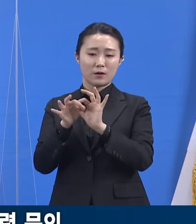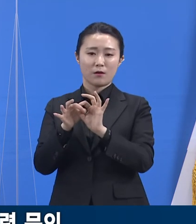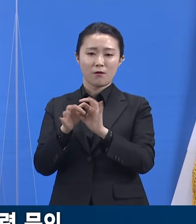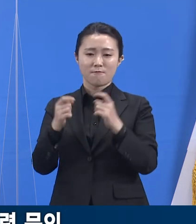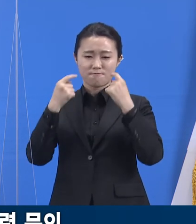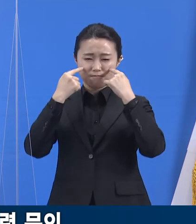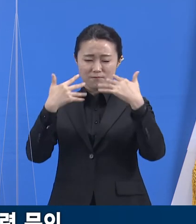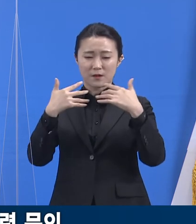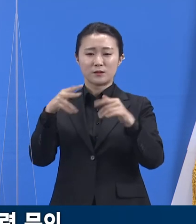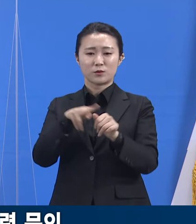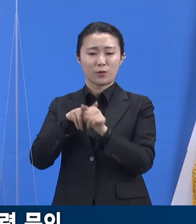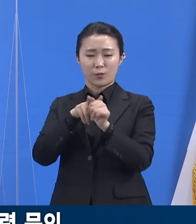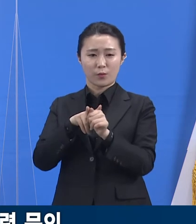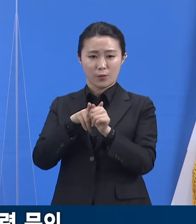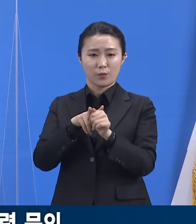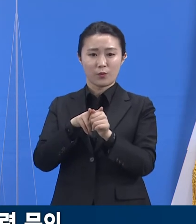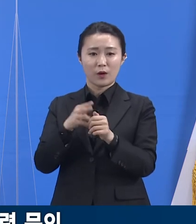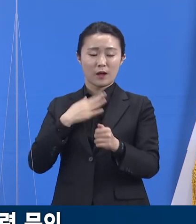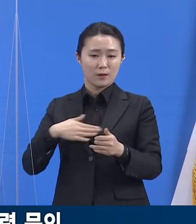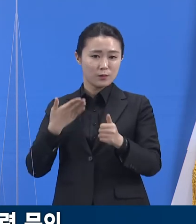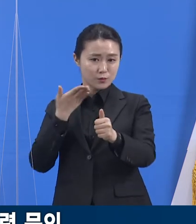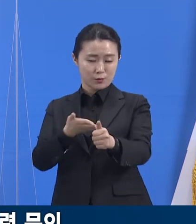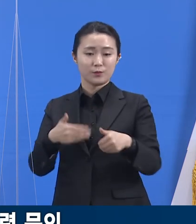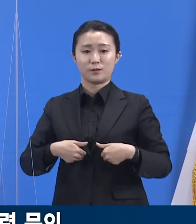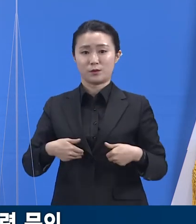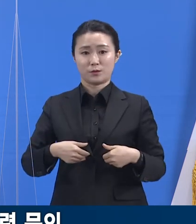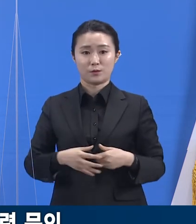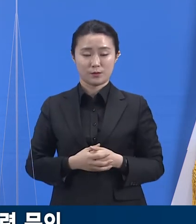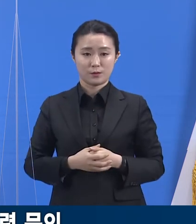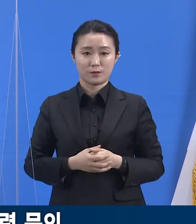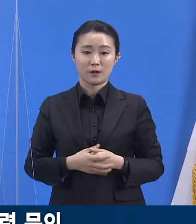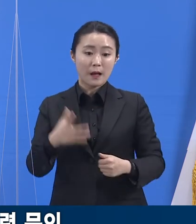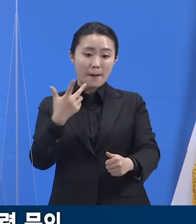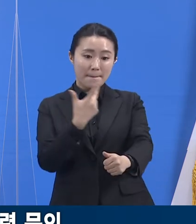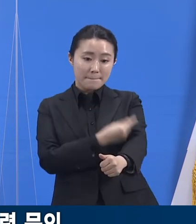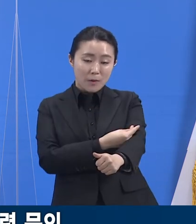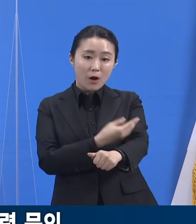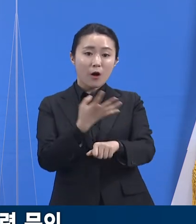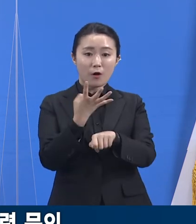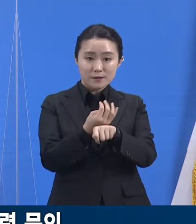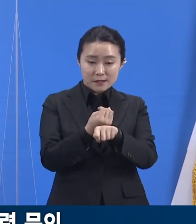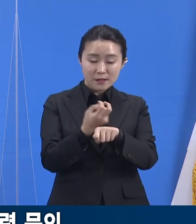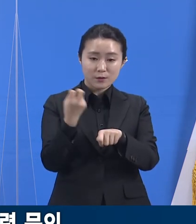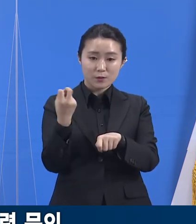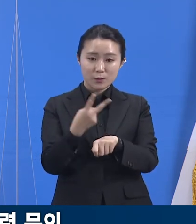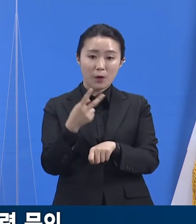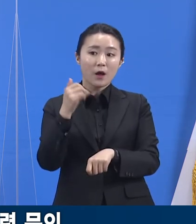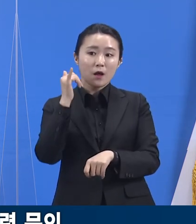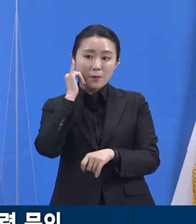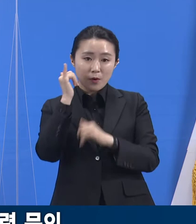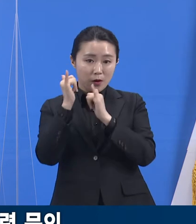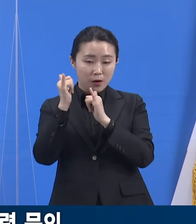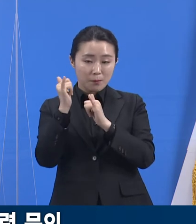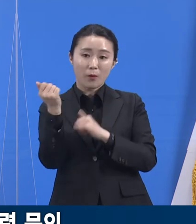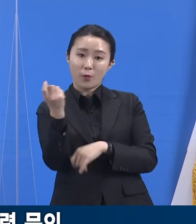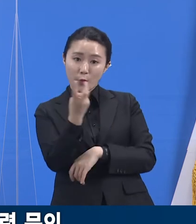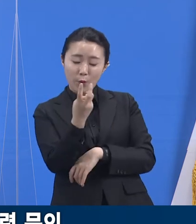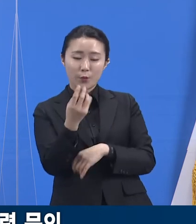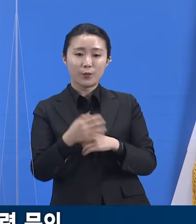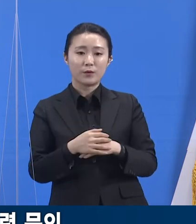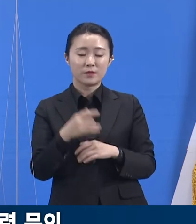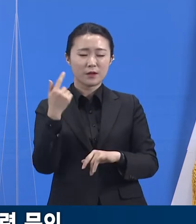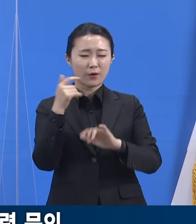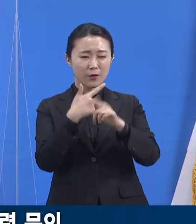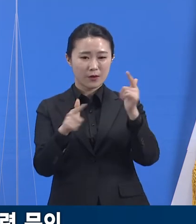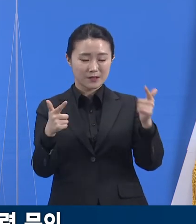시군별 접종센터 위치와 연락처, 접종 시간 등을 안내하고 있고 이 밖의 예방접종과 관련된 문의에 대해